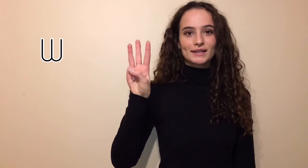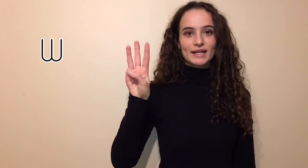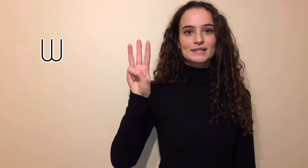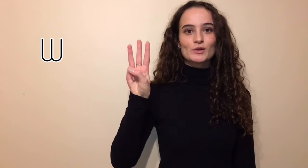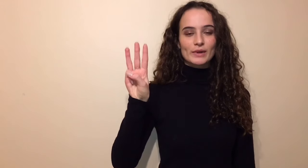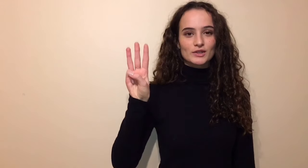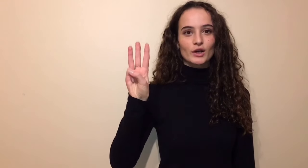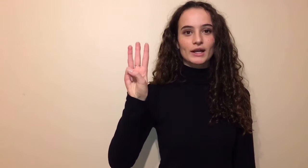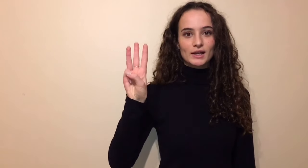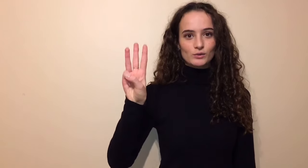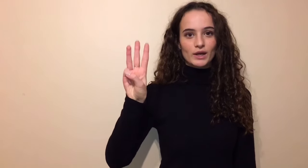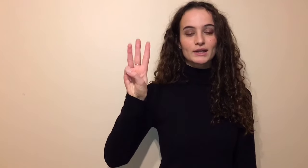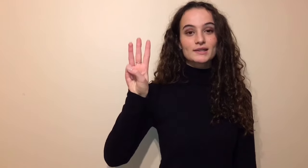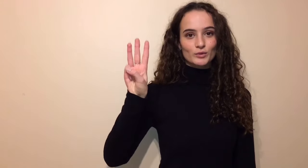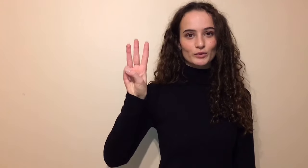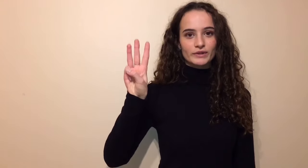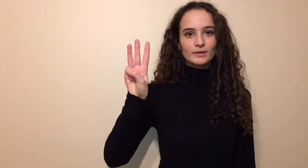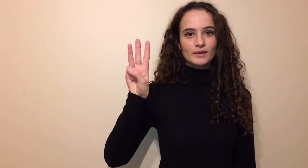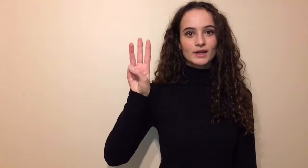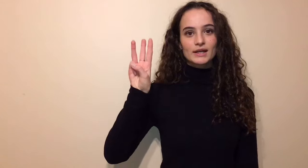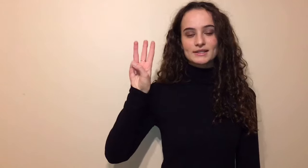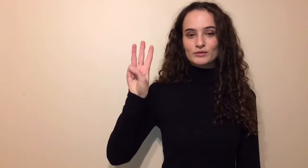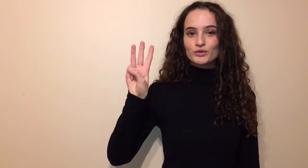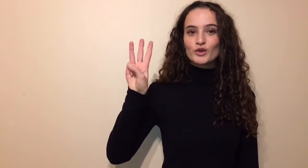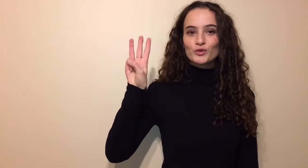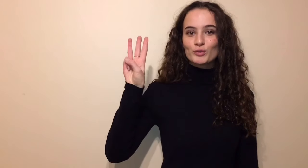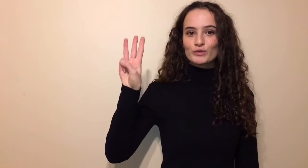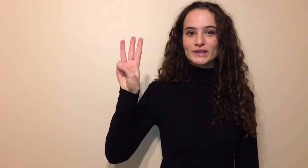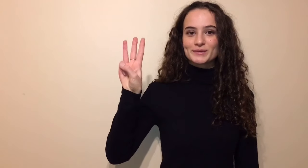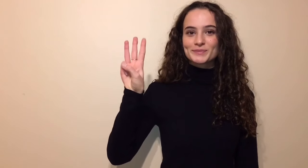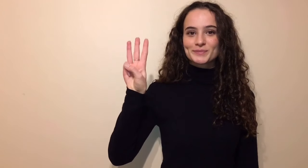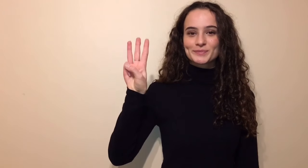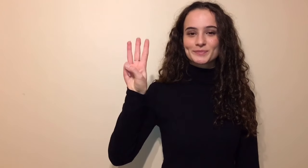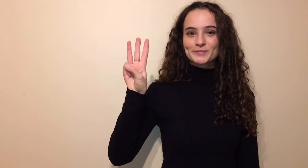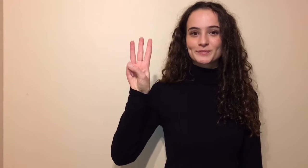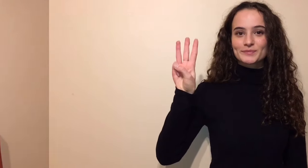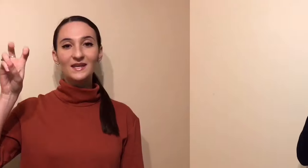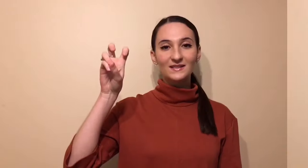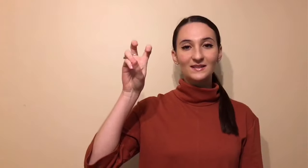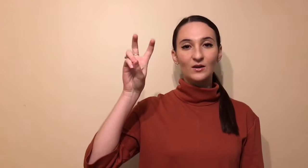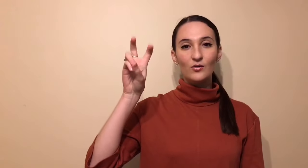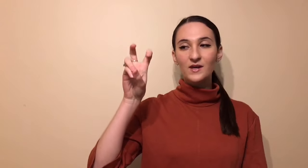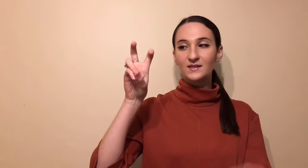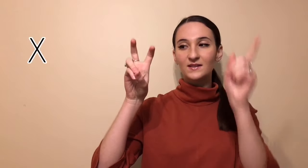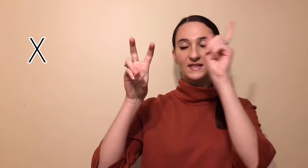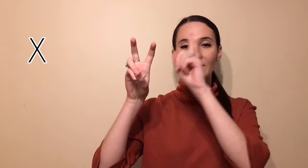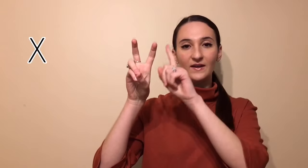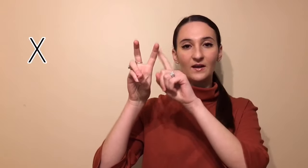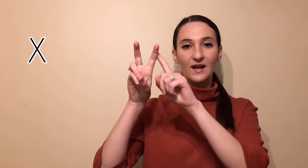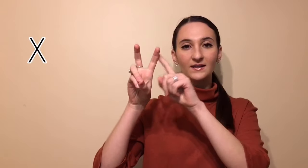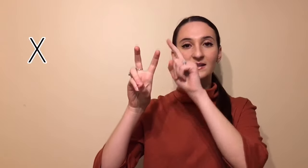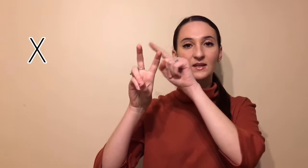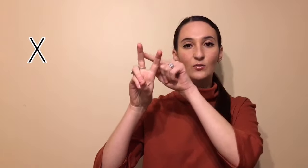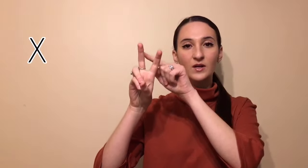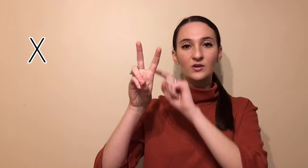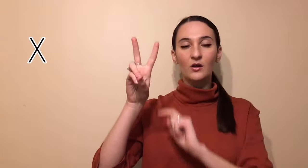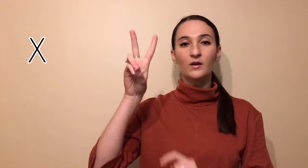l'index, le majeur et l'annuaire qui sont le V. Et ça vous donne W. X. Le X, c'est avec l'index et le majeur